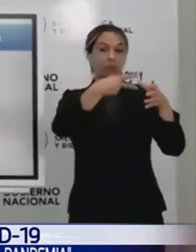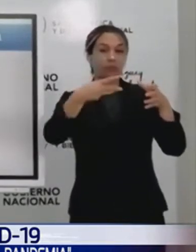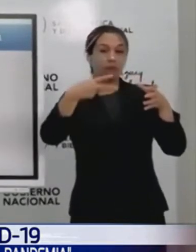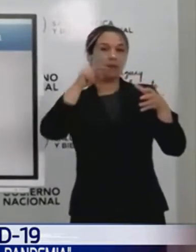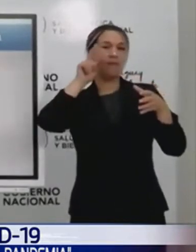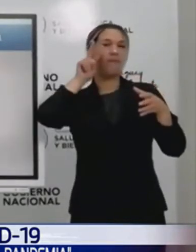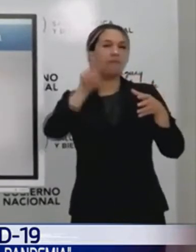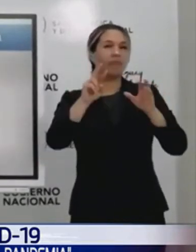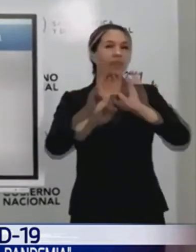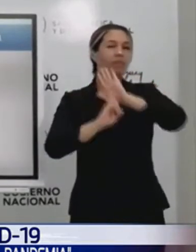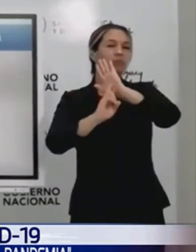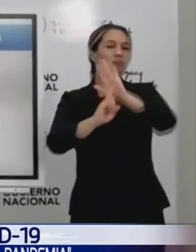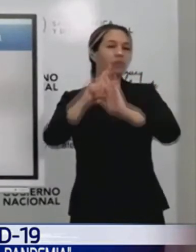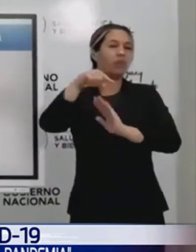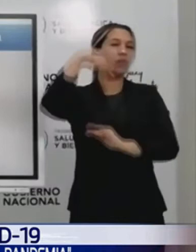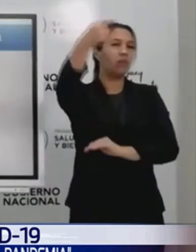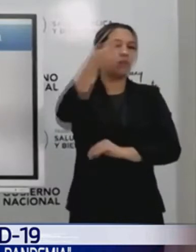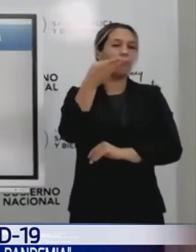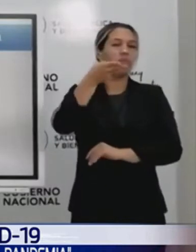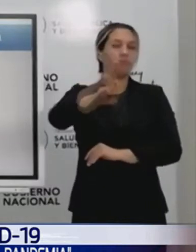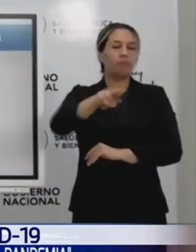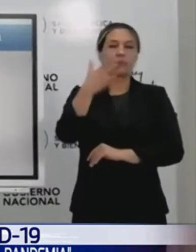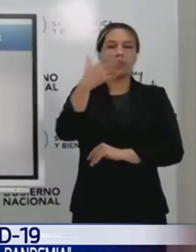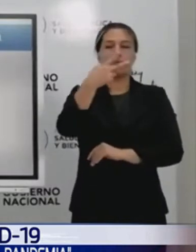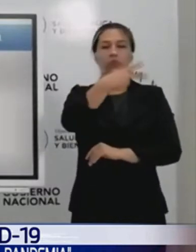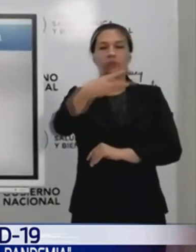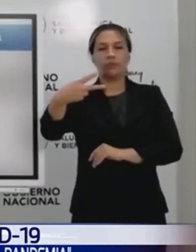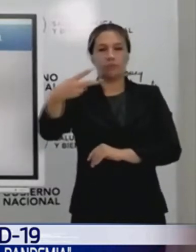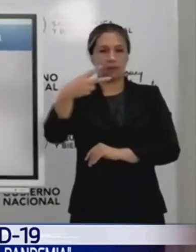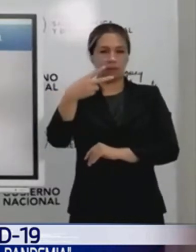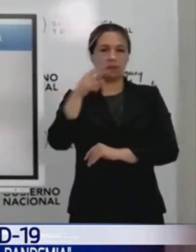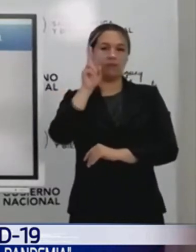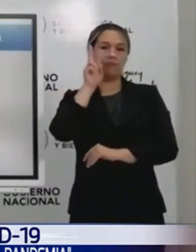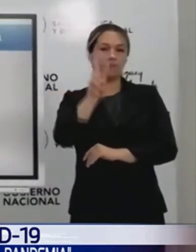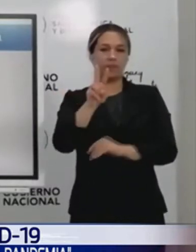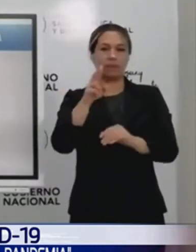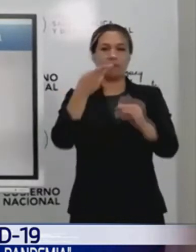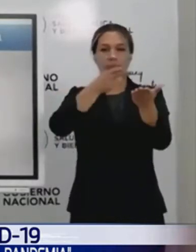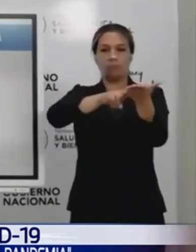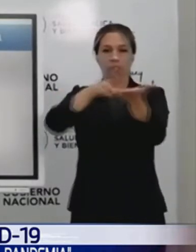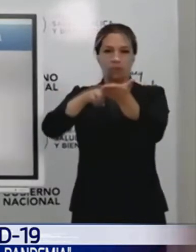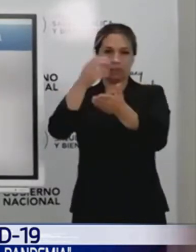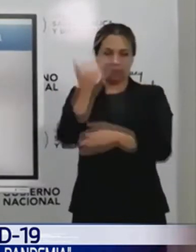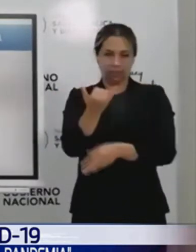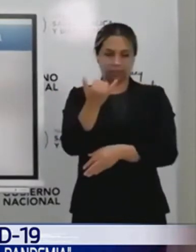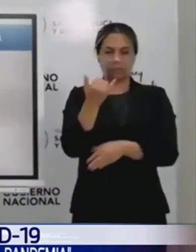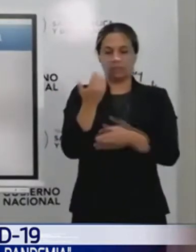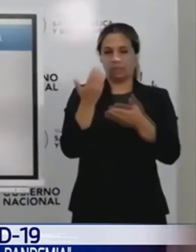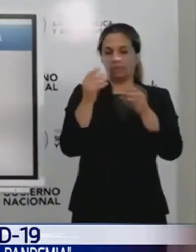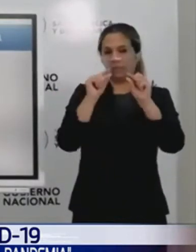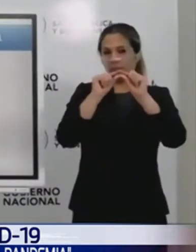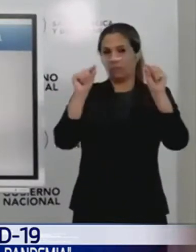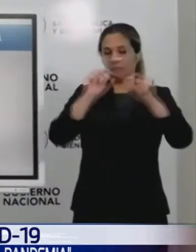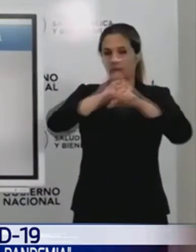descenso de la curva de fallecidos. Los fallecidos tienen como dos semanas más o menos de retraso en la figura, digamos.